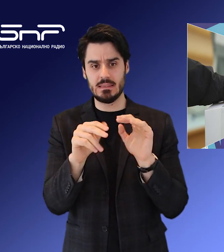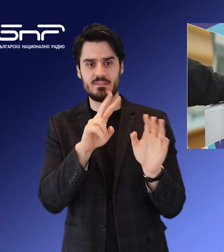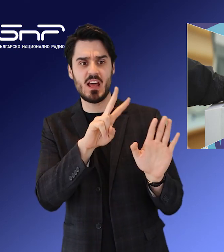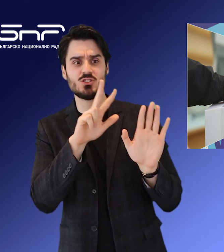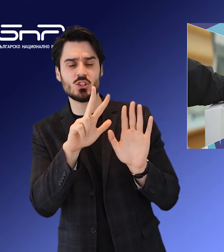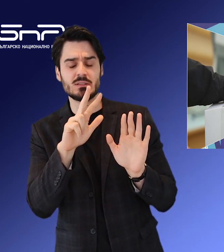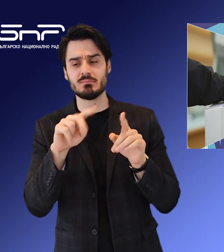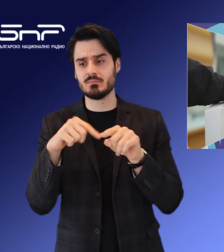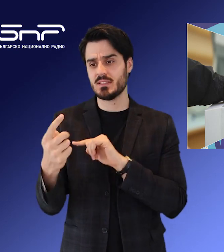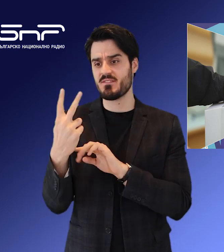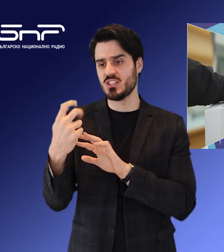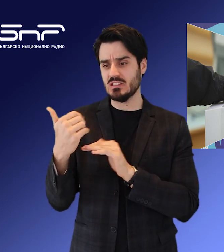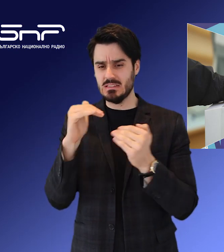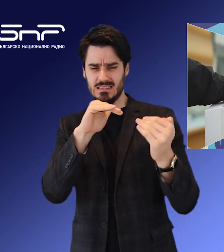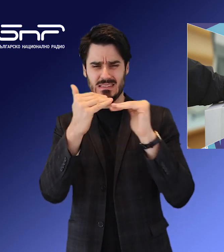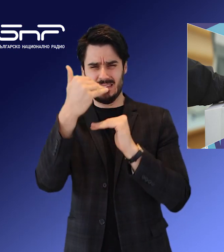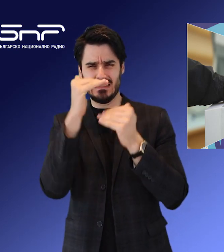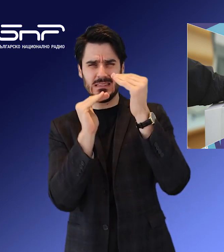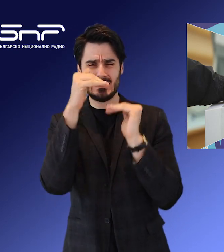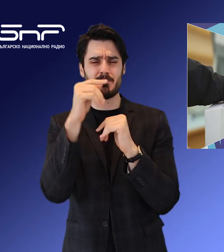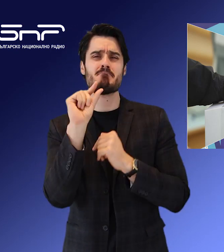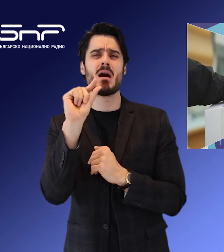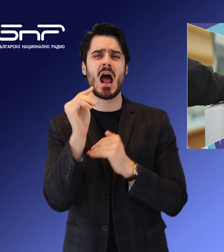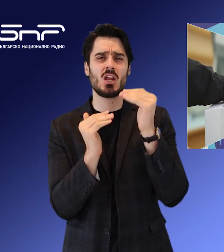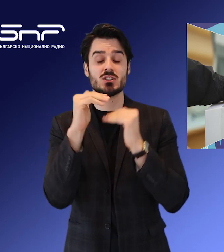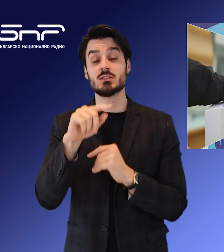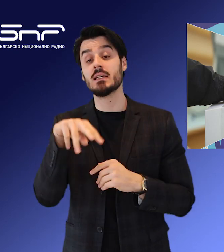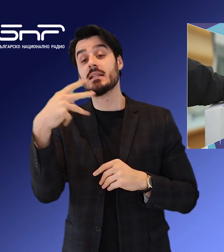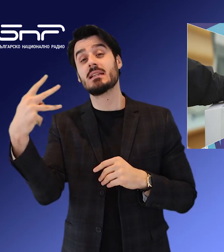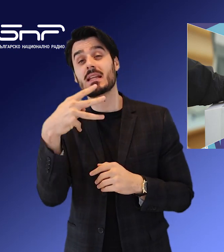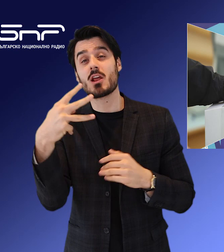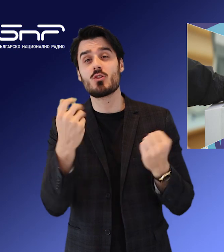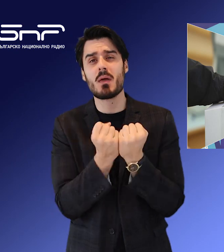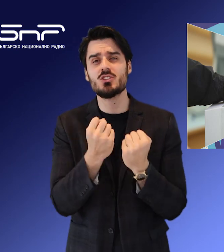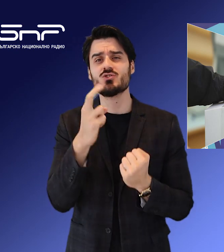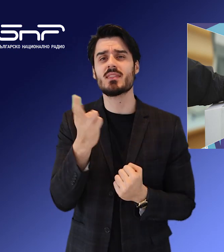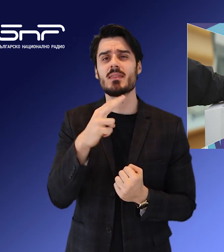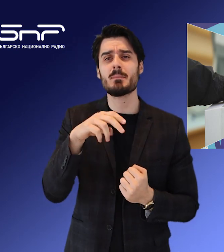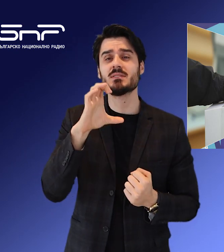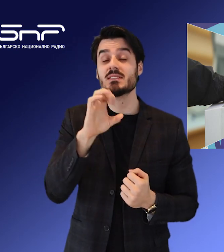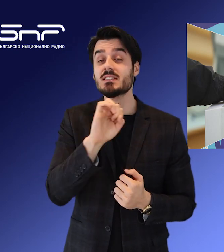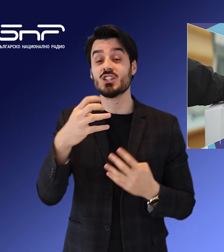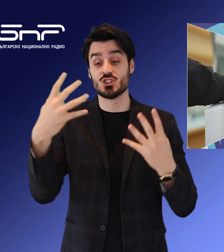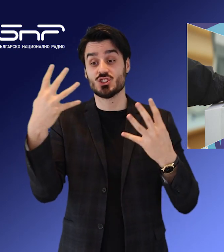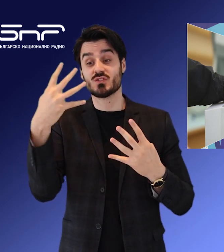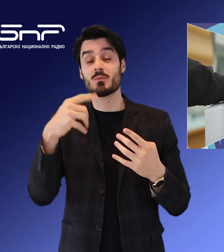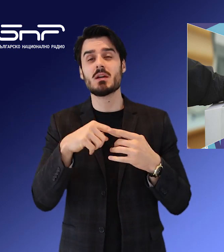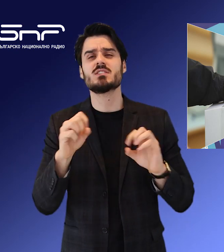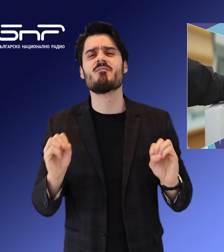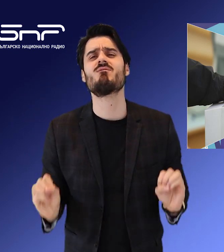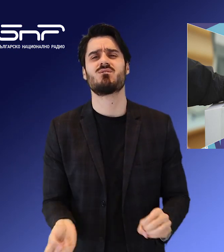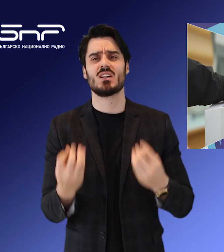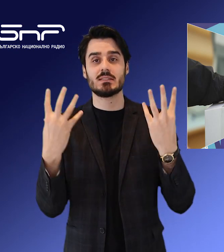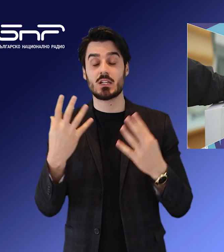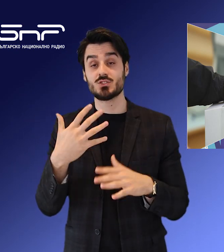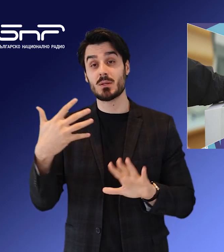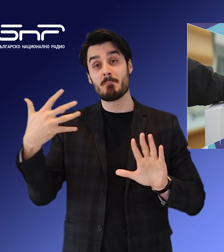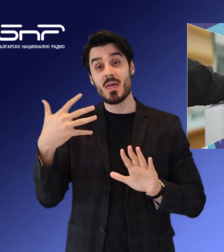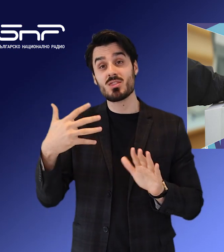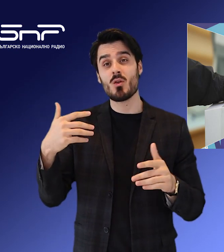,1%. На трето място е ДПСЕ с 13,7% на 100% и Възраждане с 13,3%. БСП е